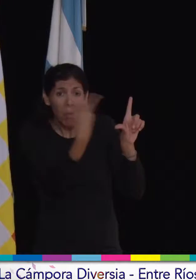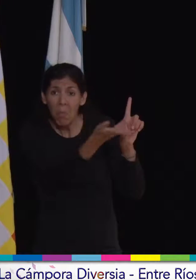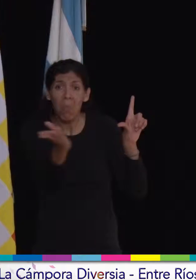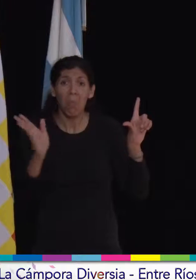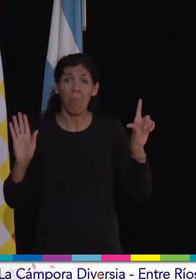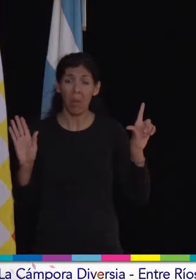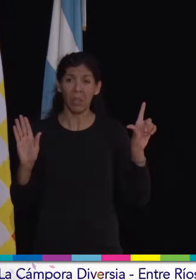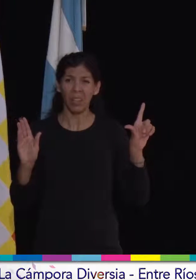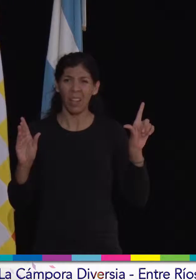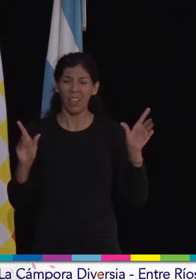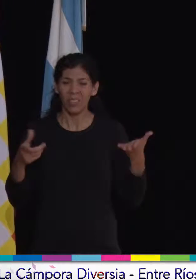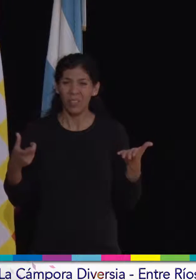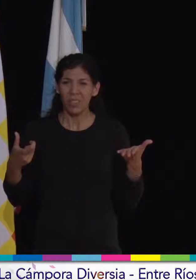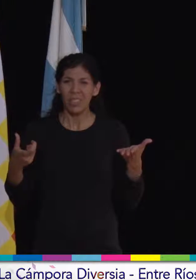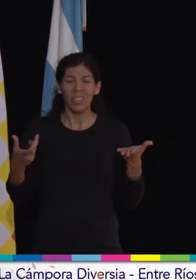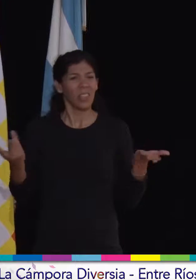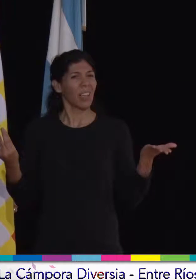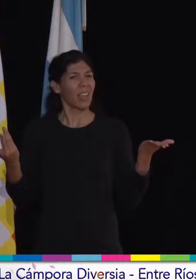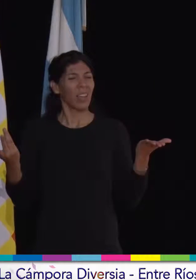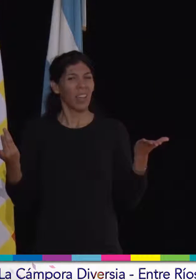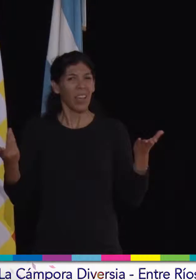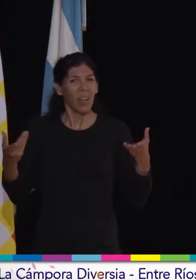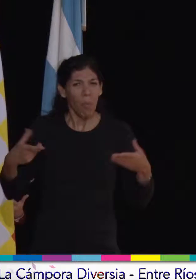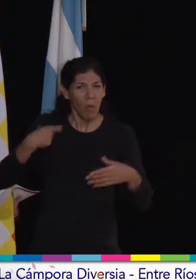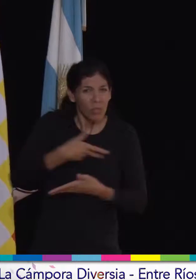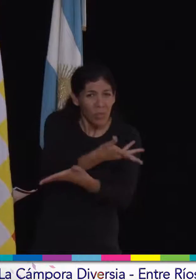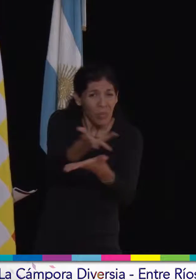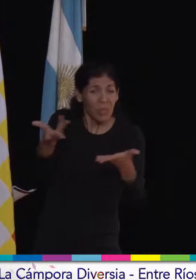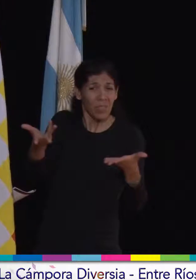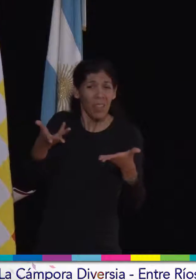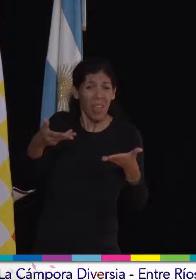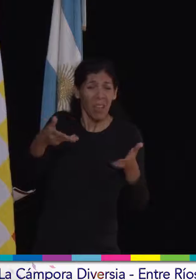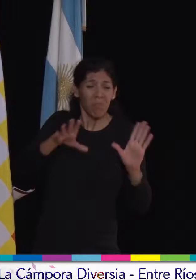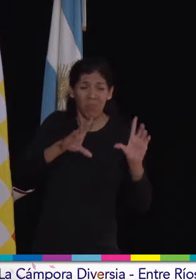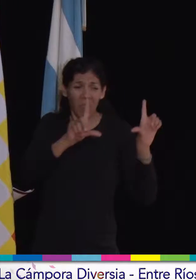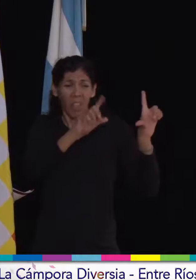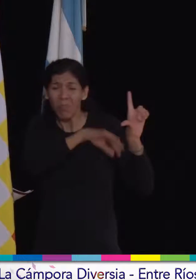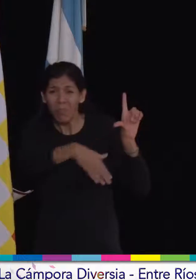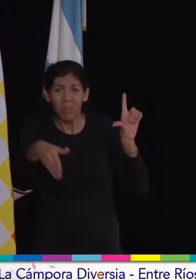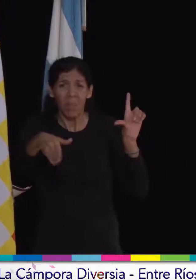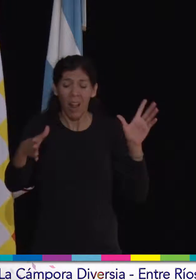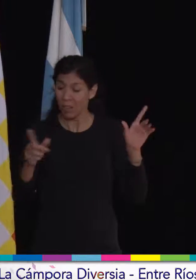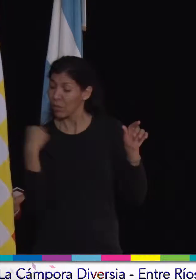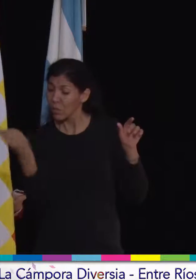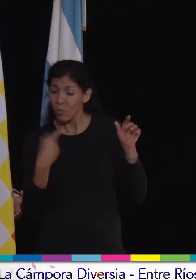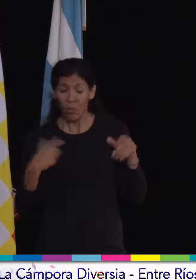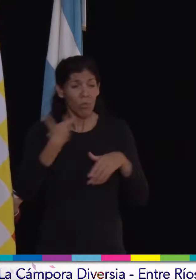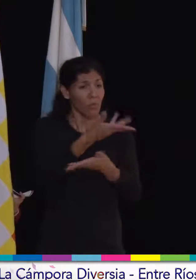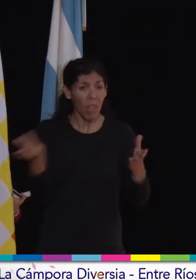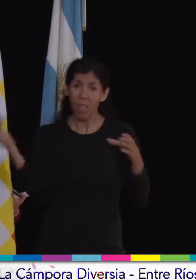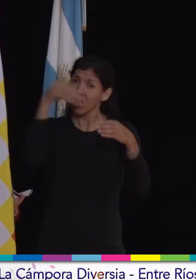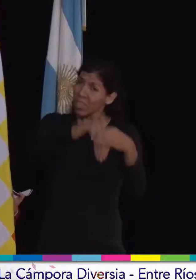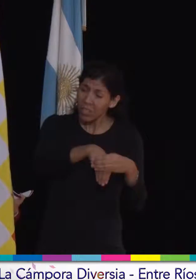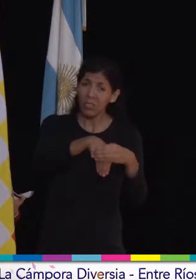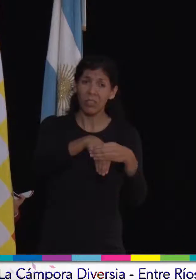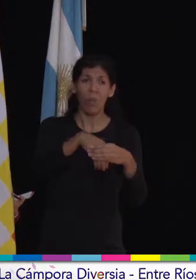de la comunidad. La invisibilidad de toda la comunidad que somos parte de esta sociedad y que tenemos